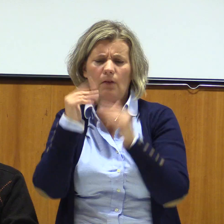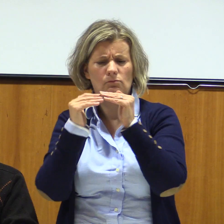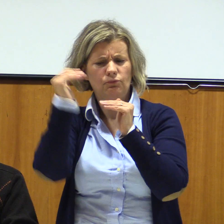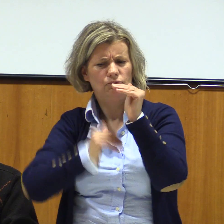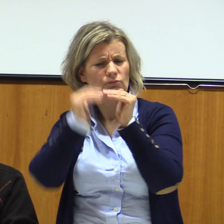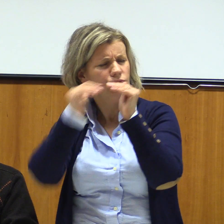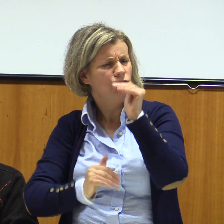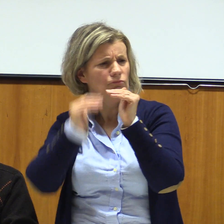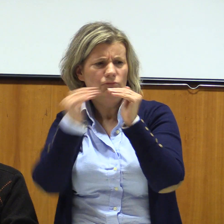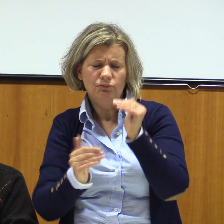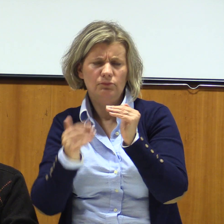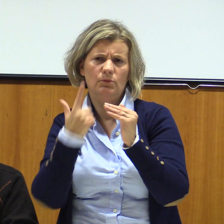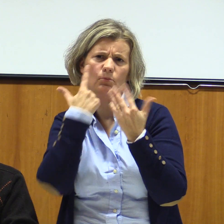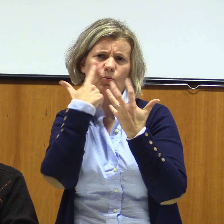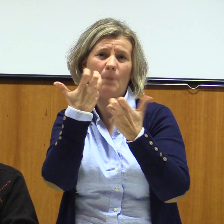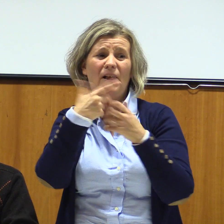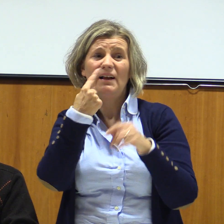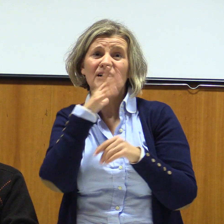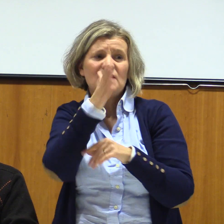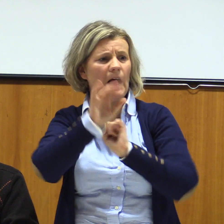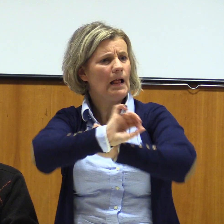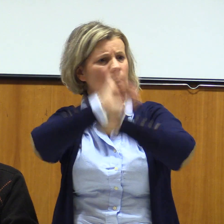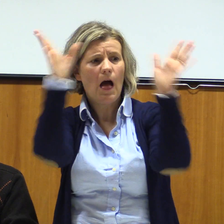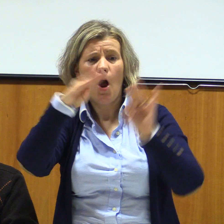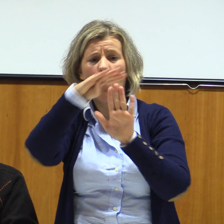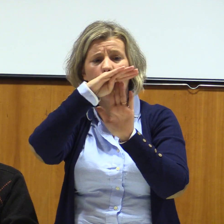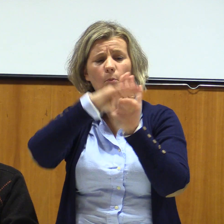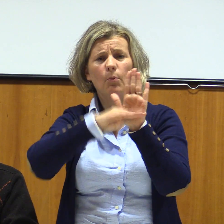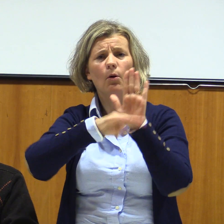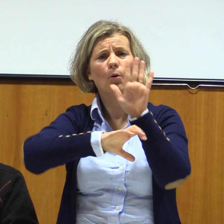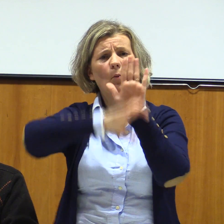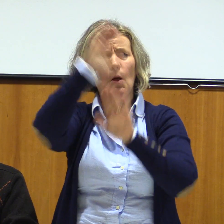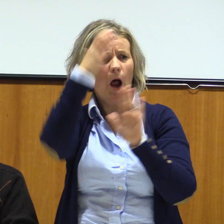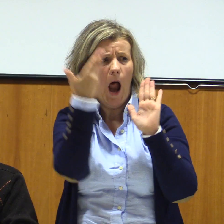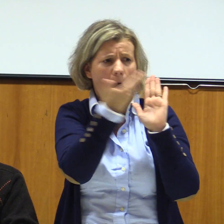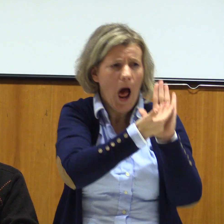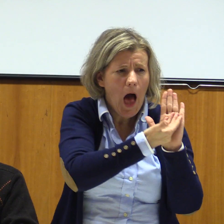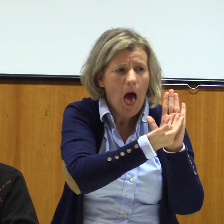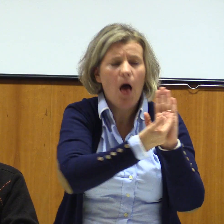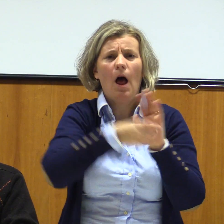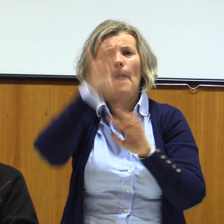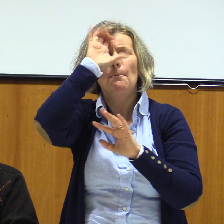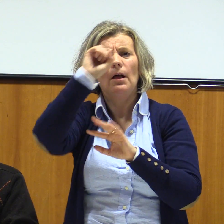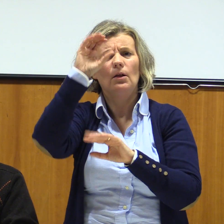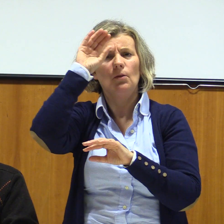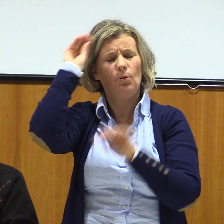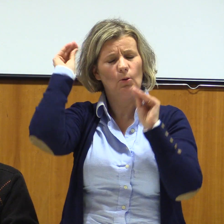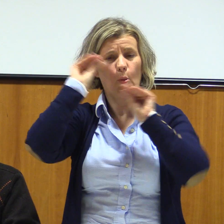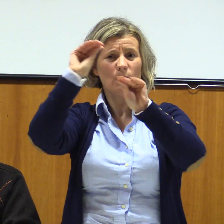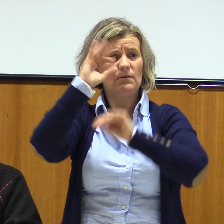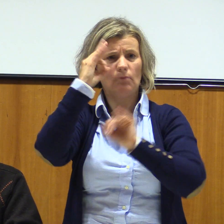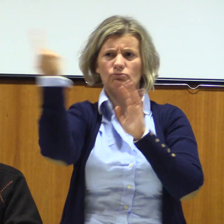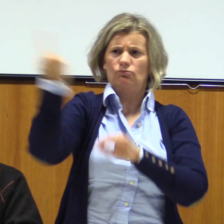continuado sempre nesta situação, sempre em desvantagem, e é algo que se marca desde logo. Nós temos os nossos programas curriculares,